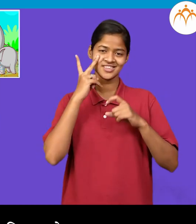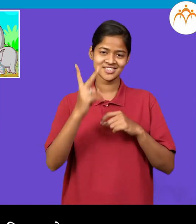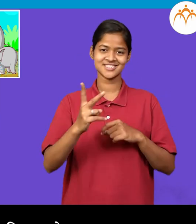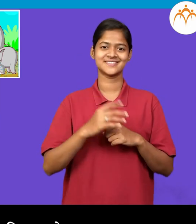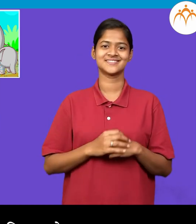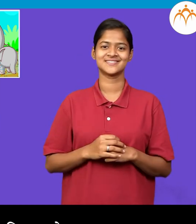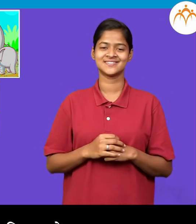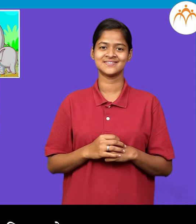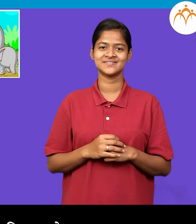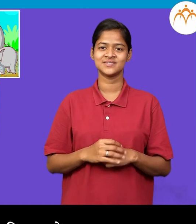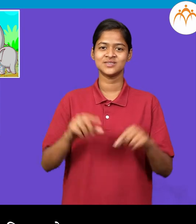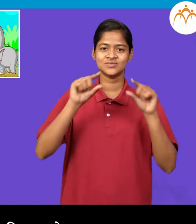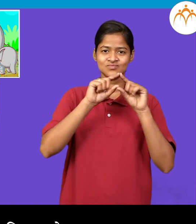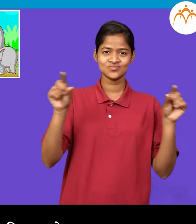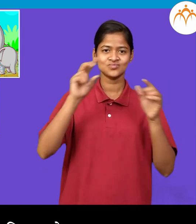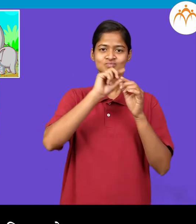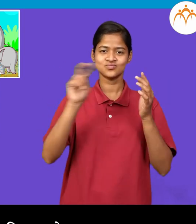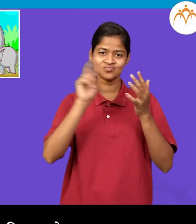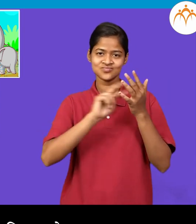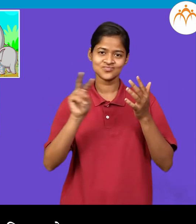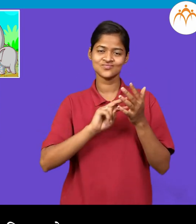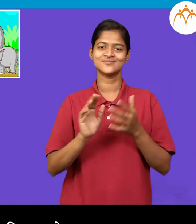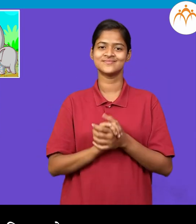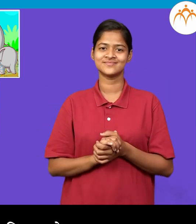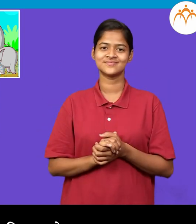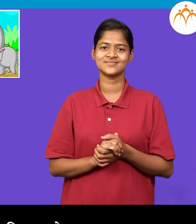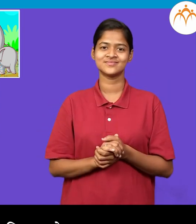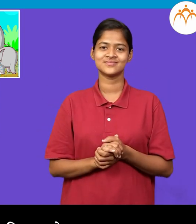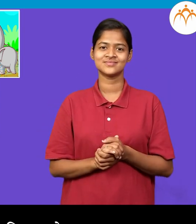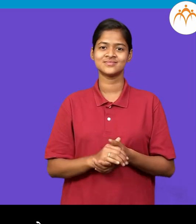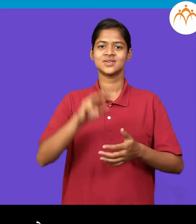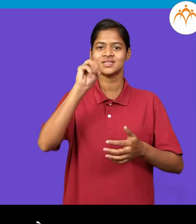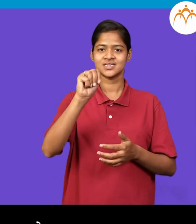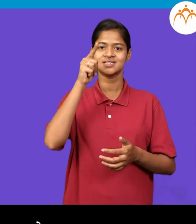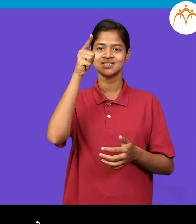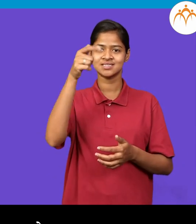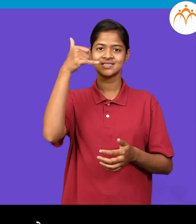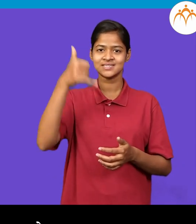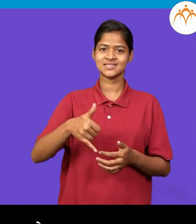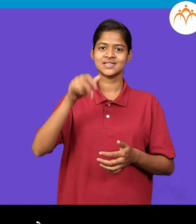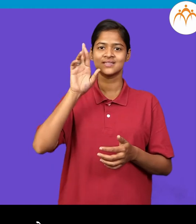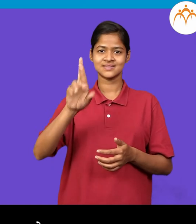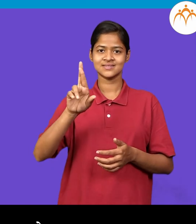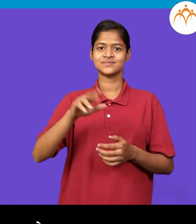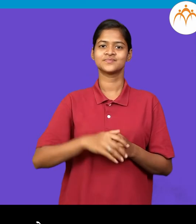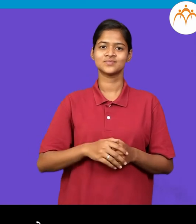चित्रे, वगा अणि वाक्यवाचा मंदार आठ वर्षान्सा हे